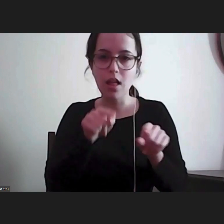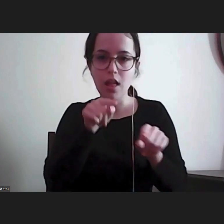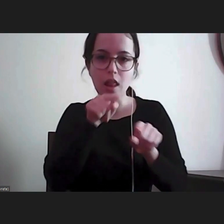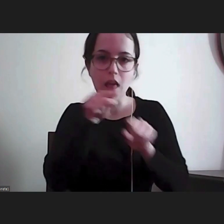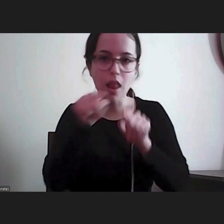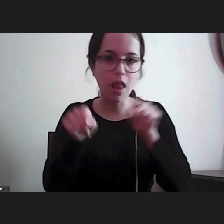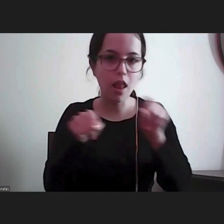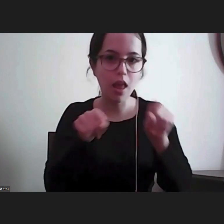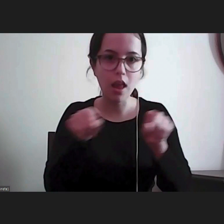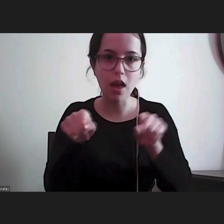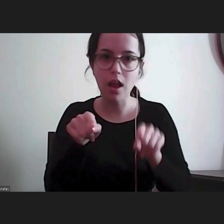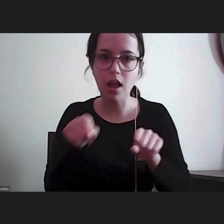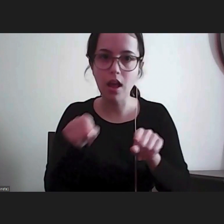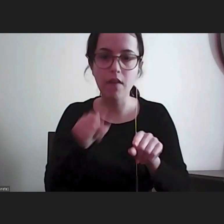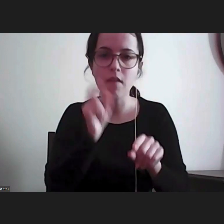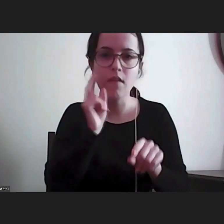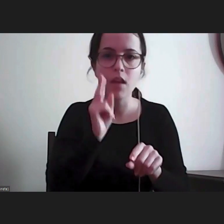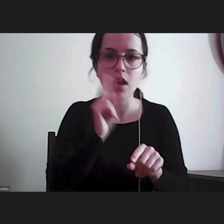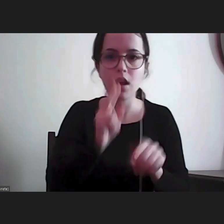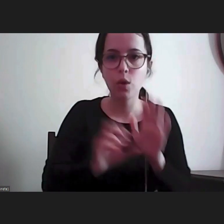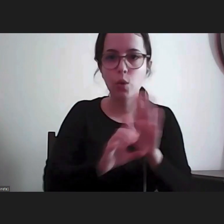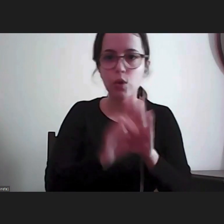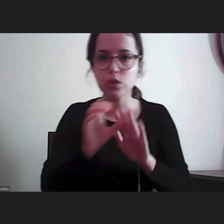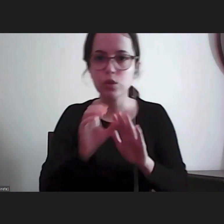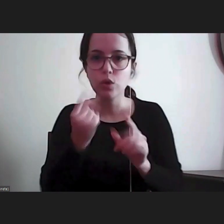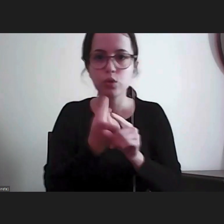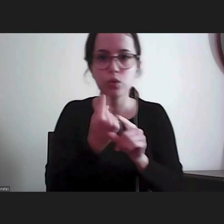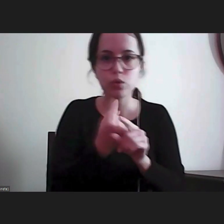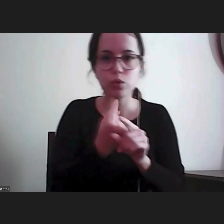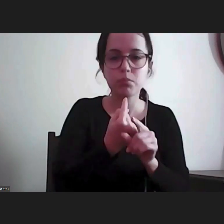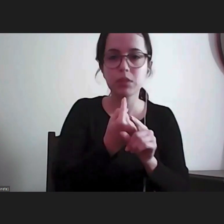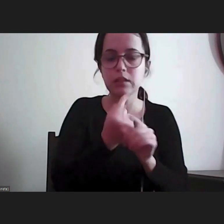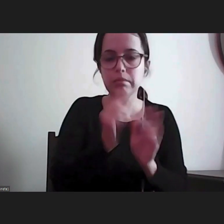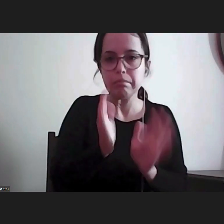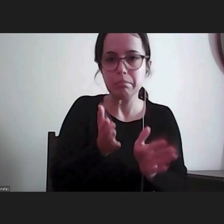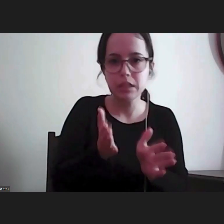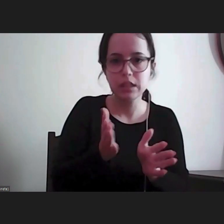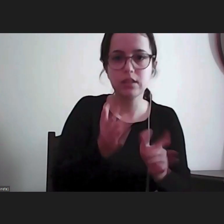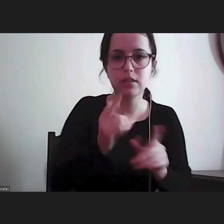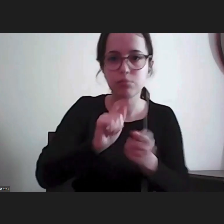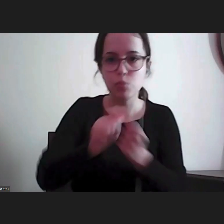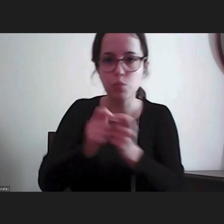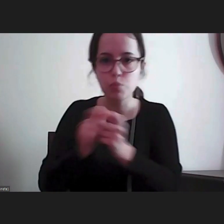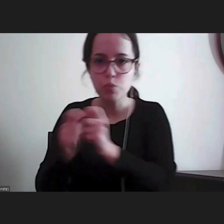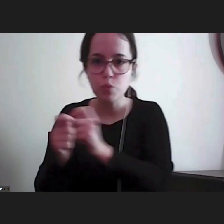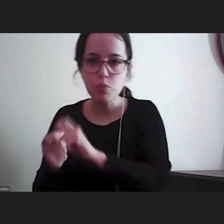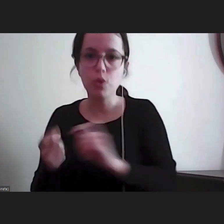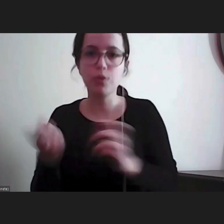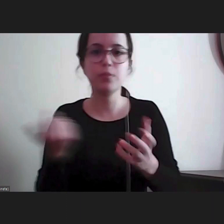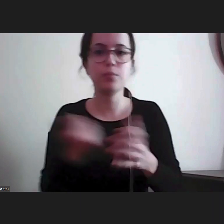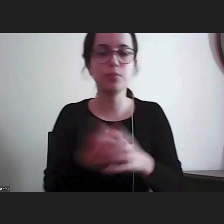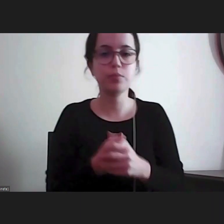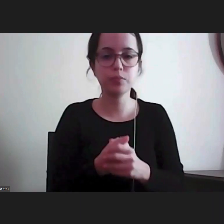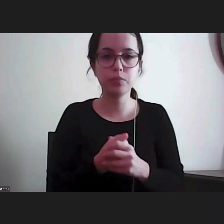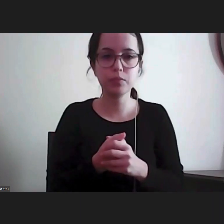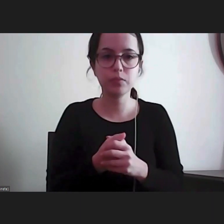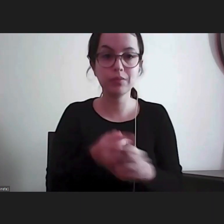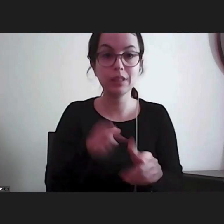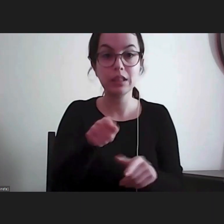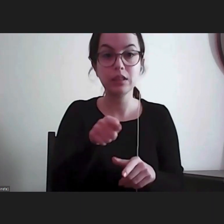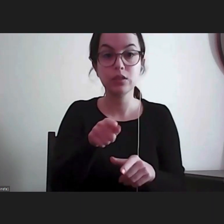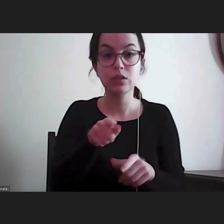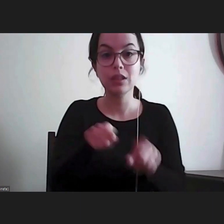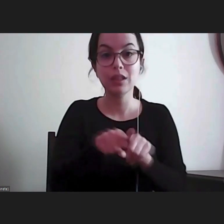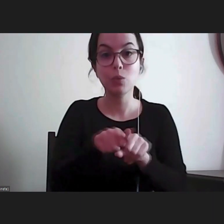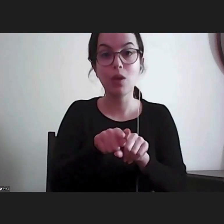maneira, necessidades de alteração, com o Mecanismo Nacional de Prevenção, como o próprio nome indica, isto passou a ser mais